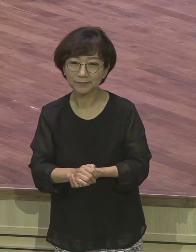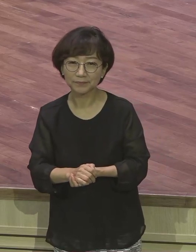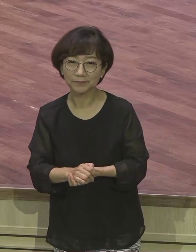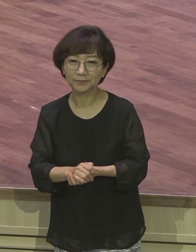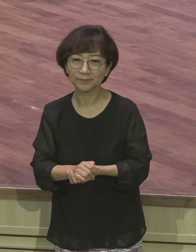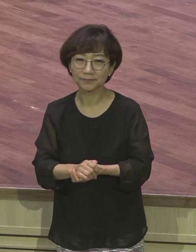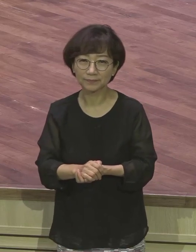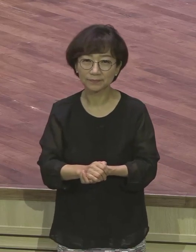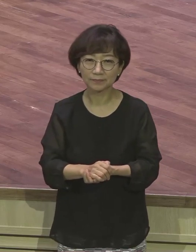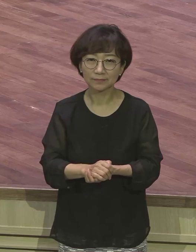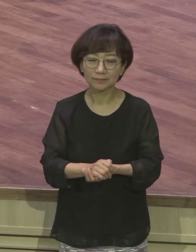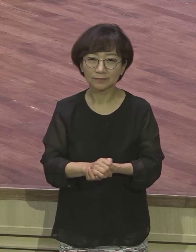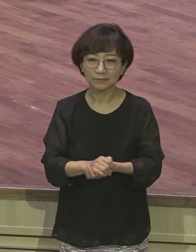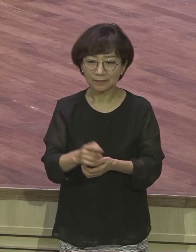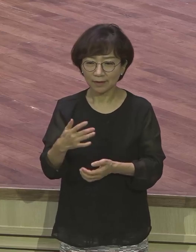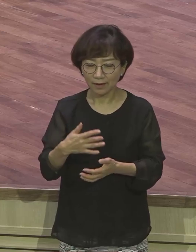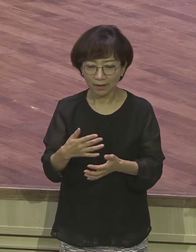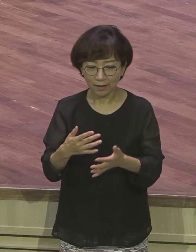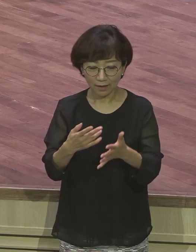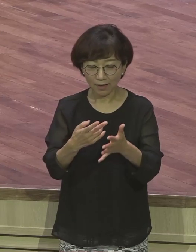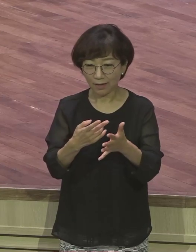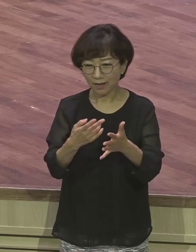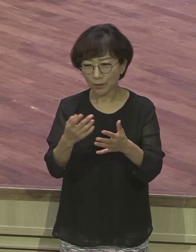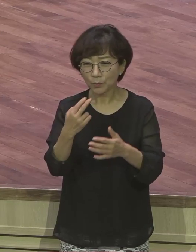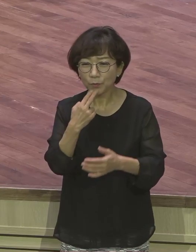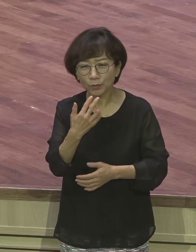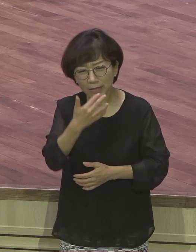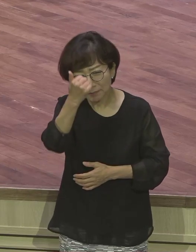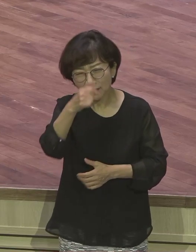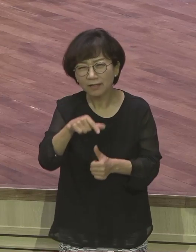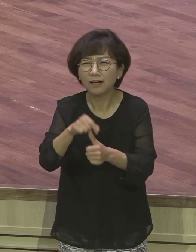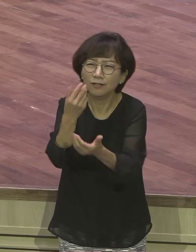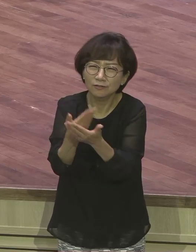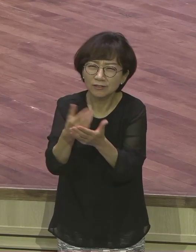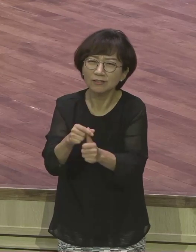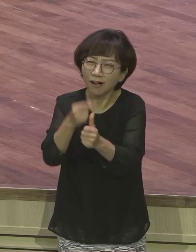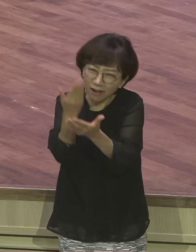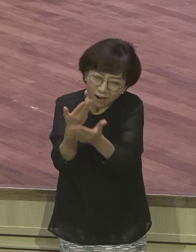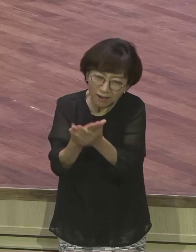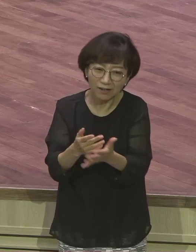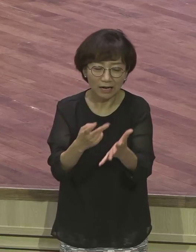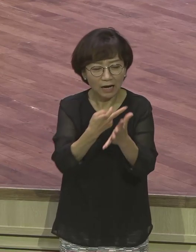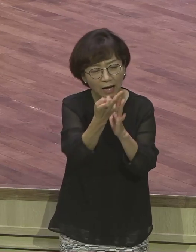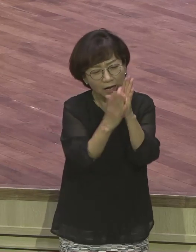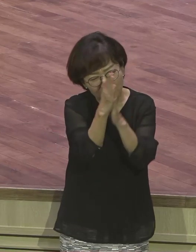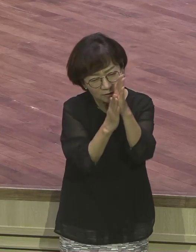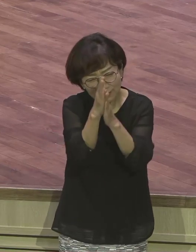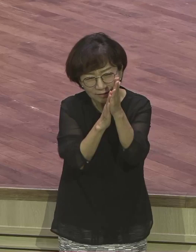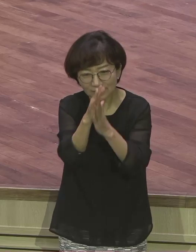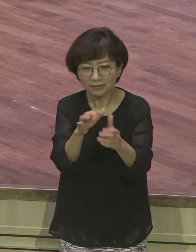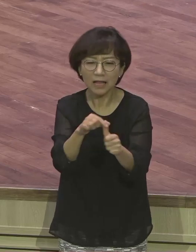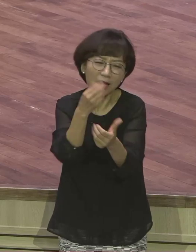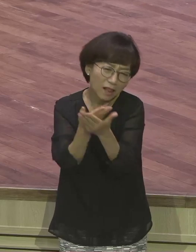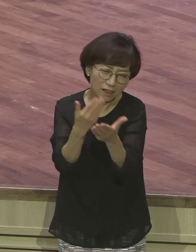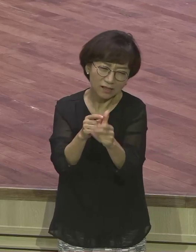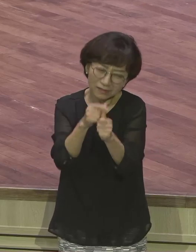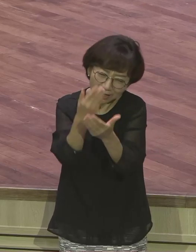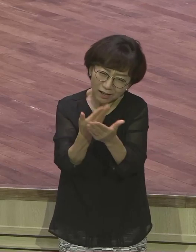살려달라고 애글복걸 했어요. 형님들 살려달라고 그냥 애글복걸 하는 표현이 나옵니다.